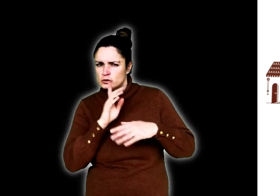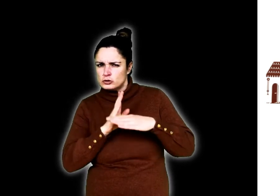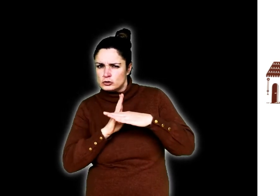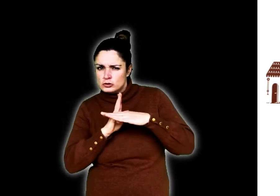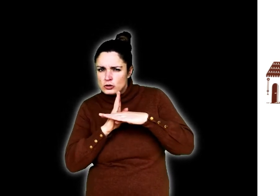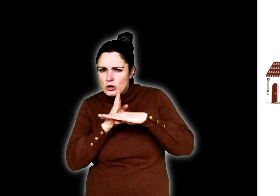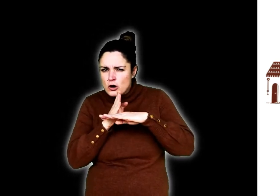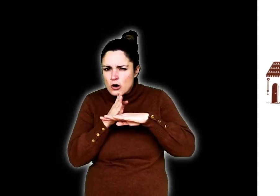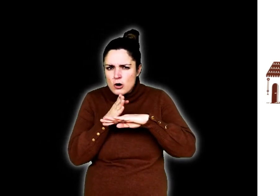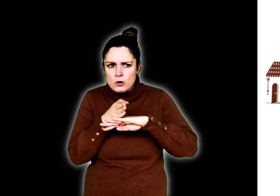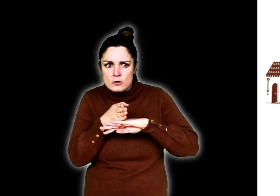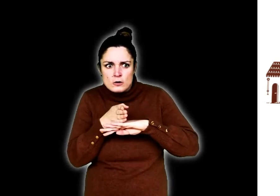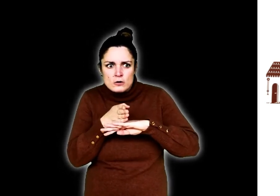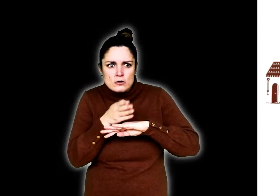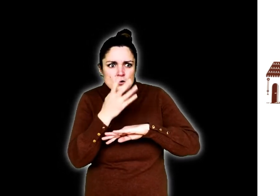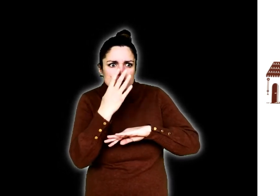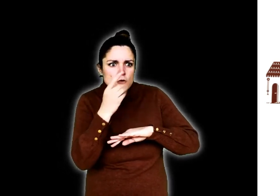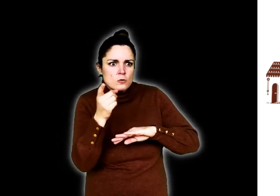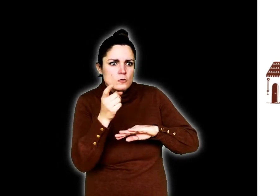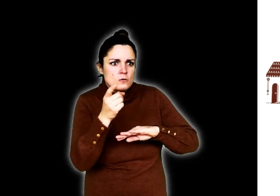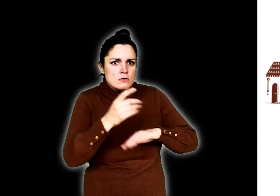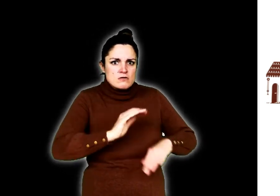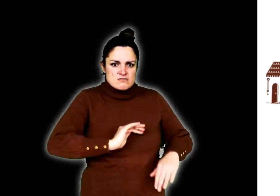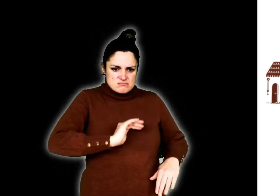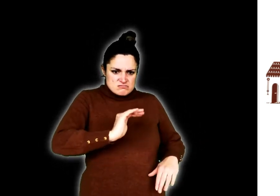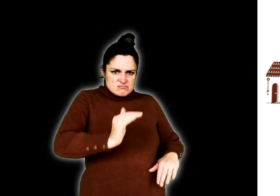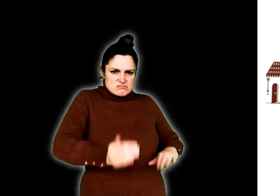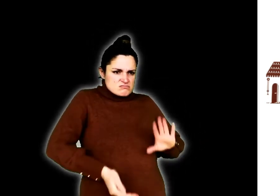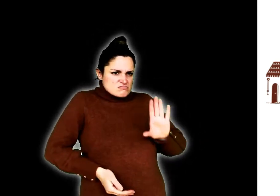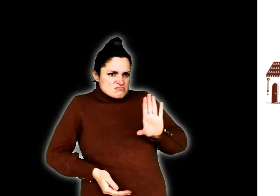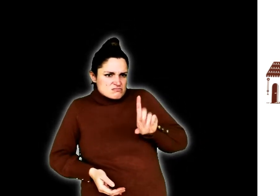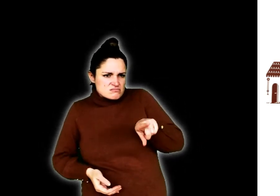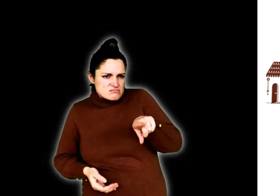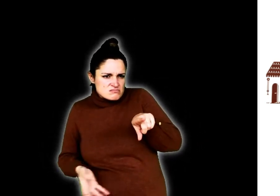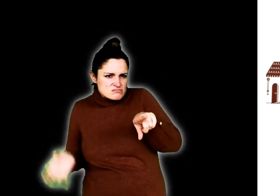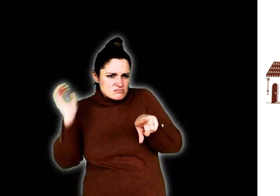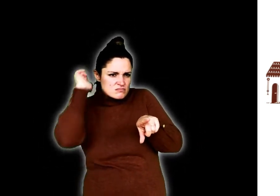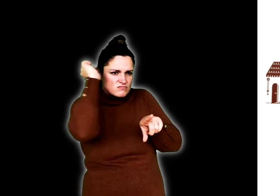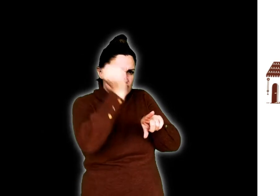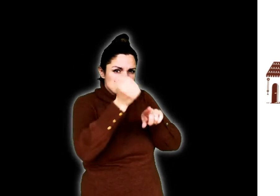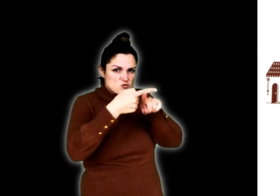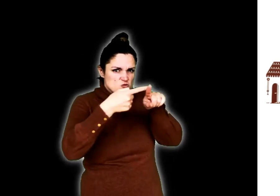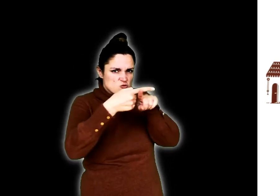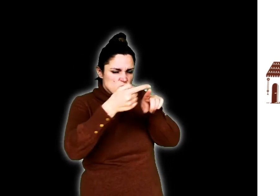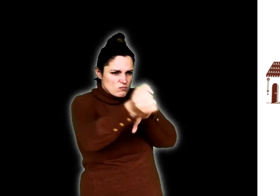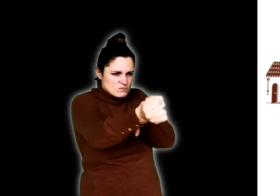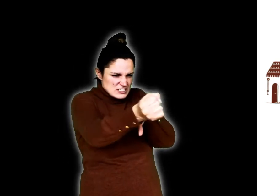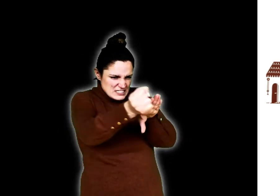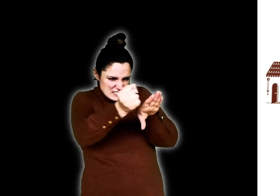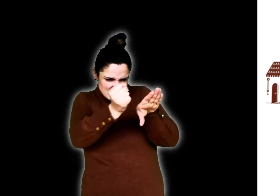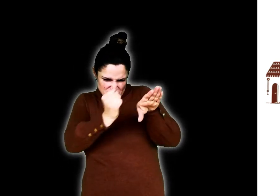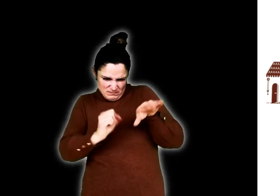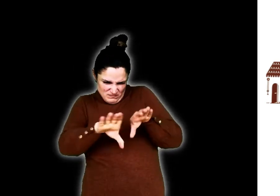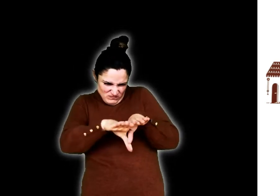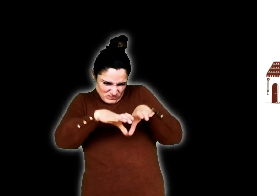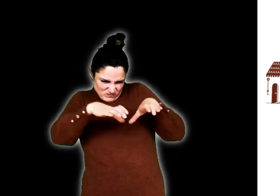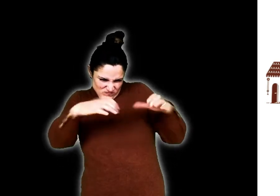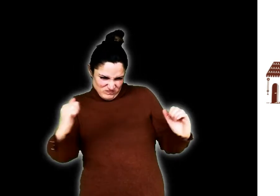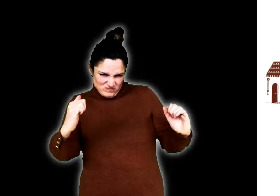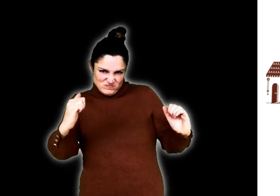Il entra discrètement, et d'un coup de couteau ouvrit le ventre de la bête.